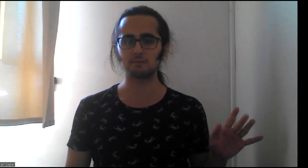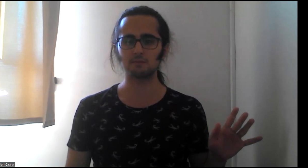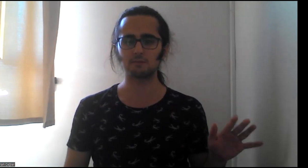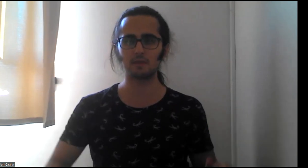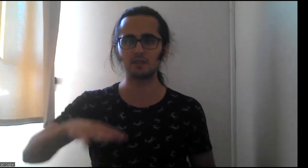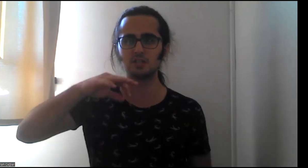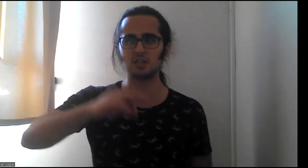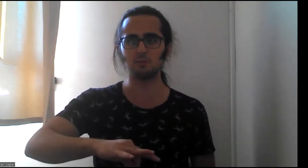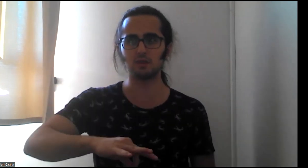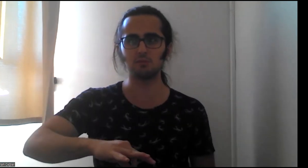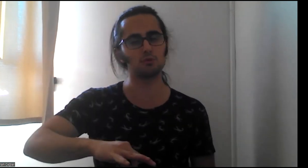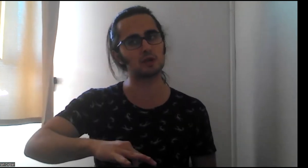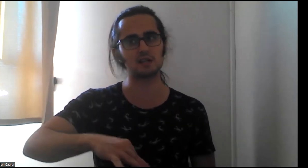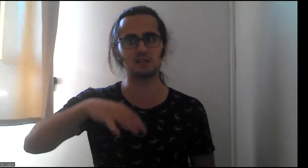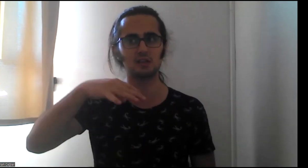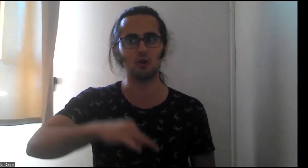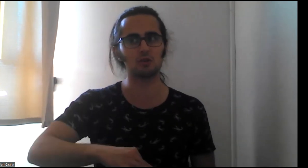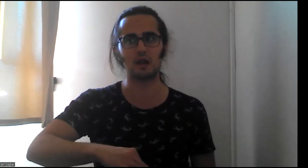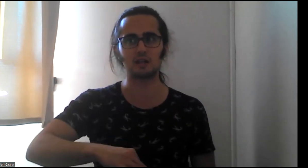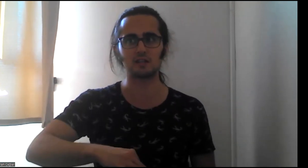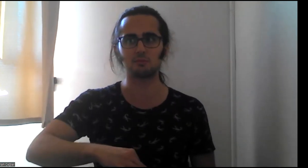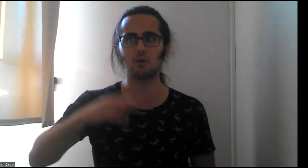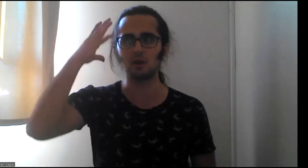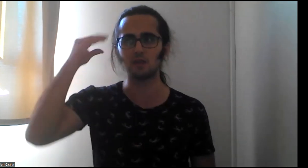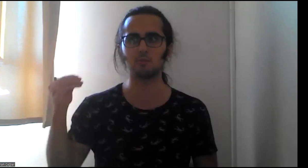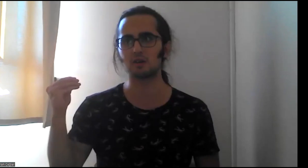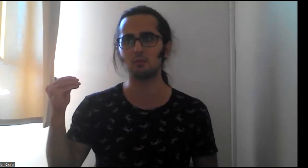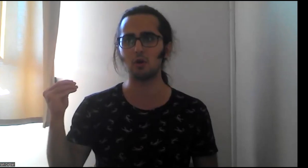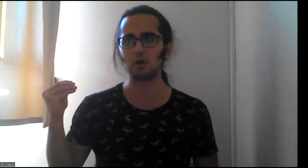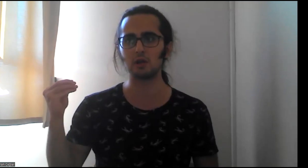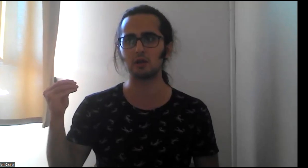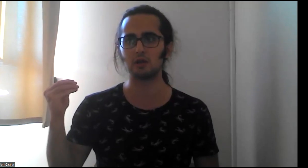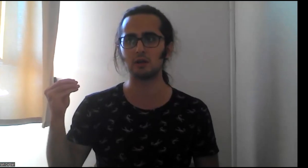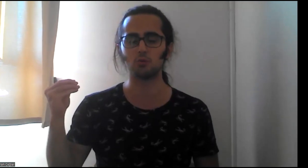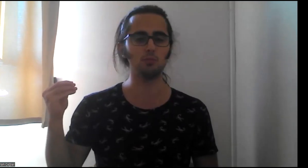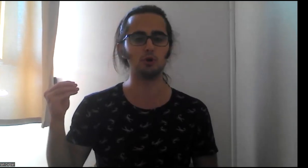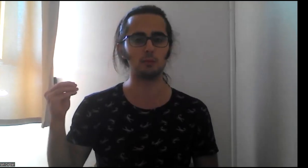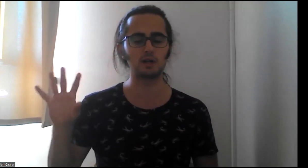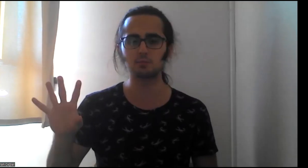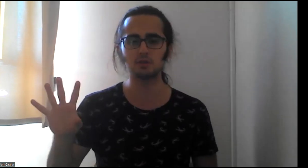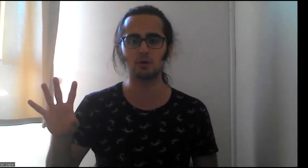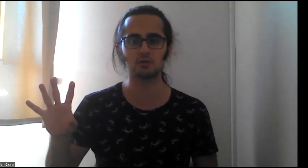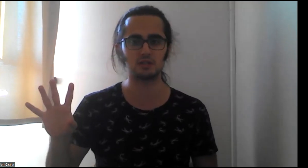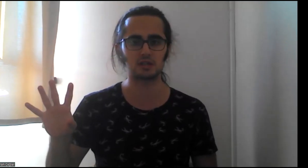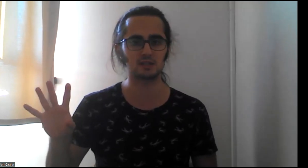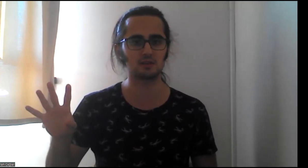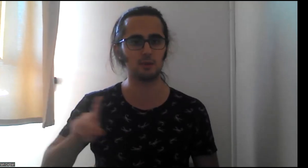Başka, şimdi bunu derste gördük. Aynen şimdi böyle anlamak da böyle. Durum bu. Başka bir şey yok diyecek sanırım.